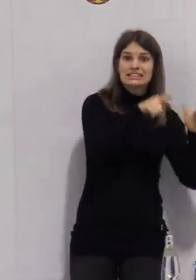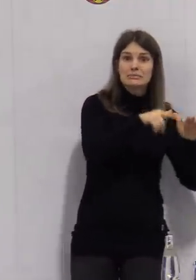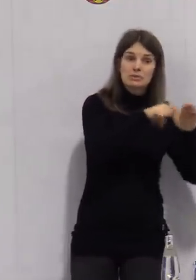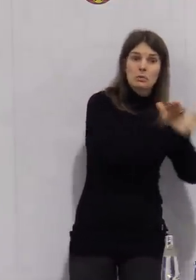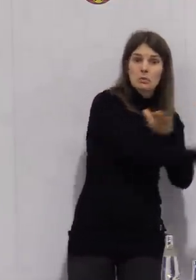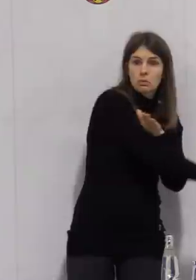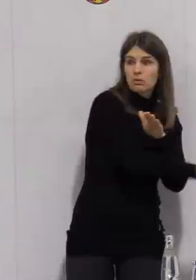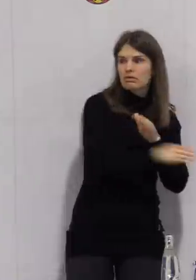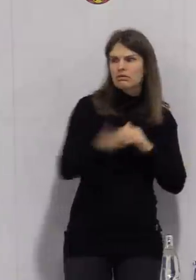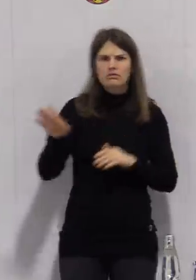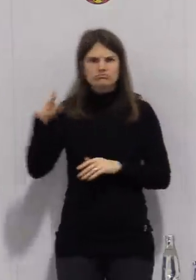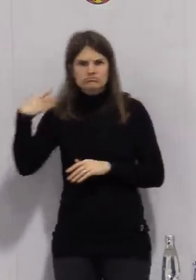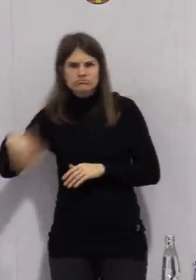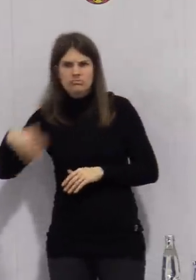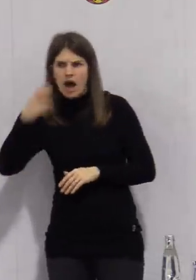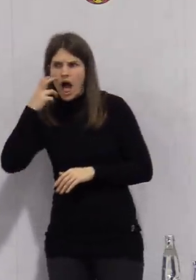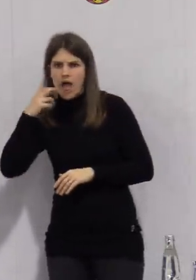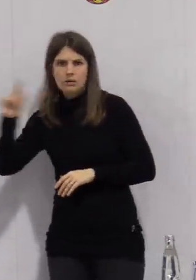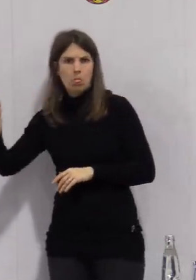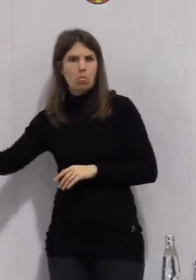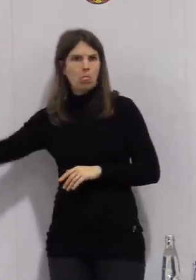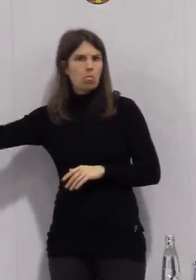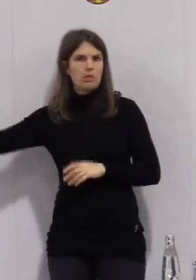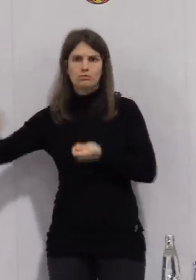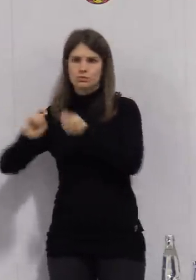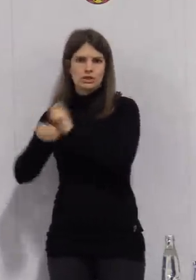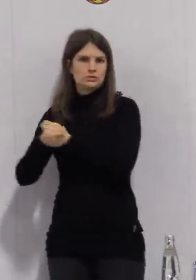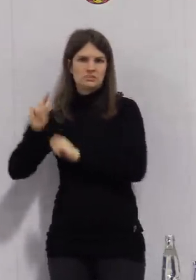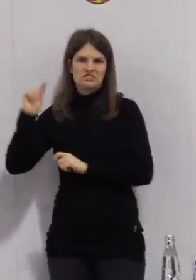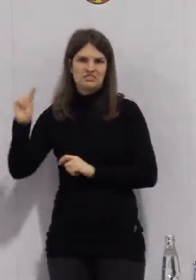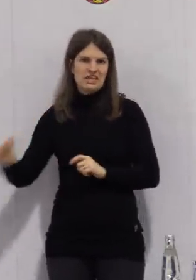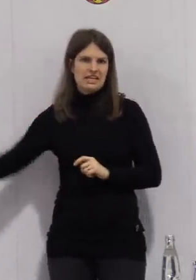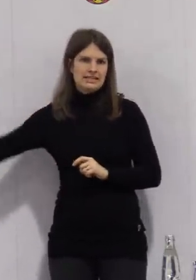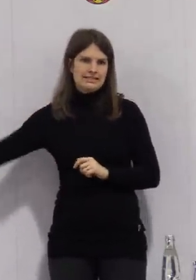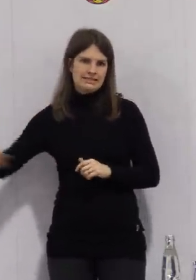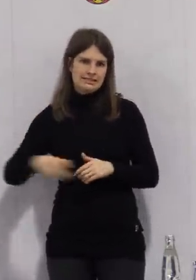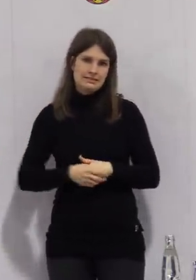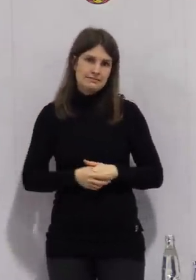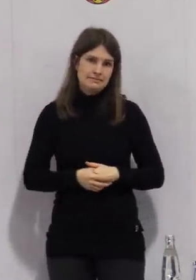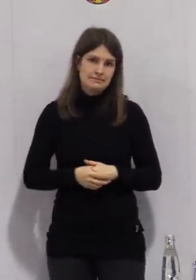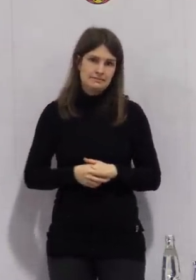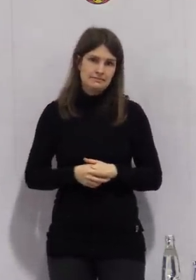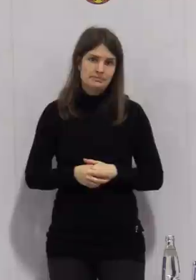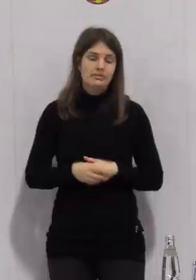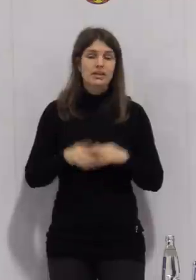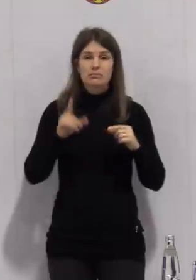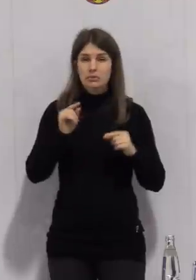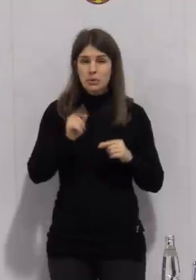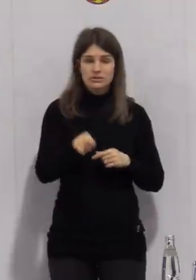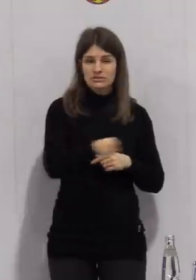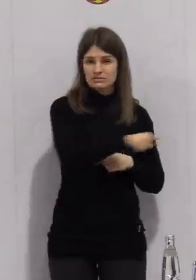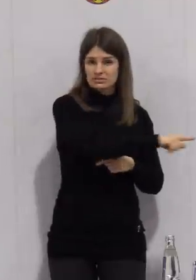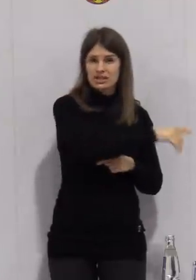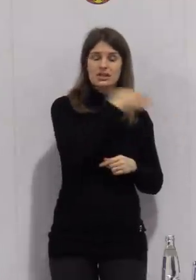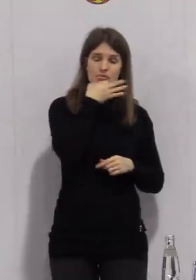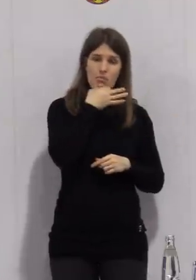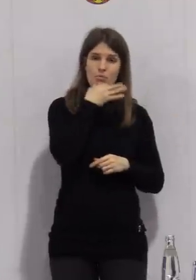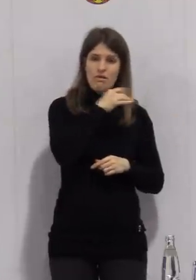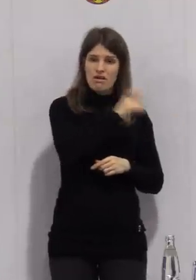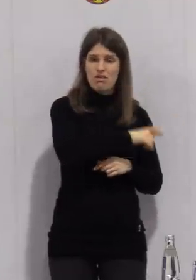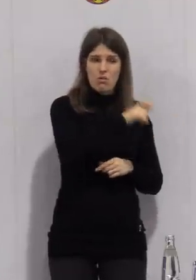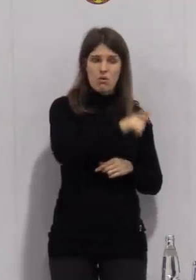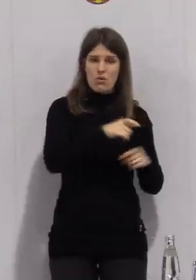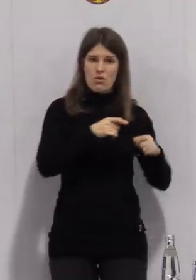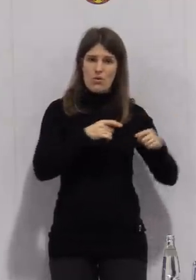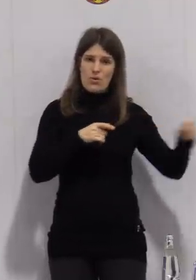Hochbetagten haben am wenigsten die entsprechende Mutation. Das heißt eben, dass unter den Jüngeren offensichtlich die